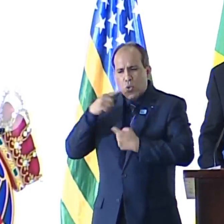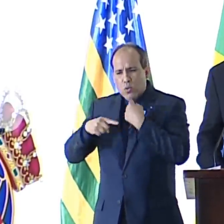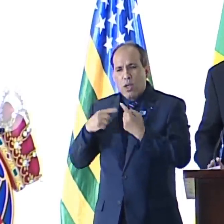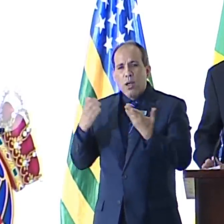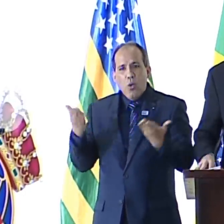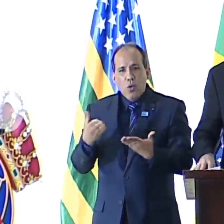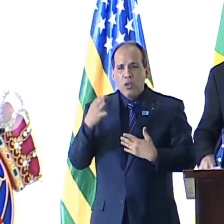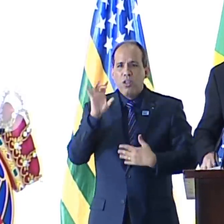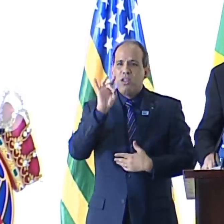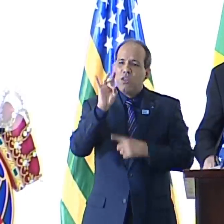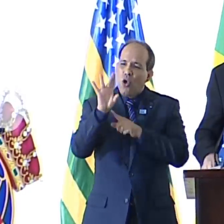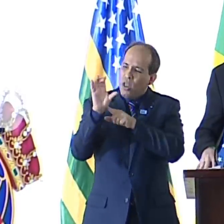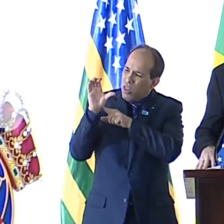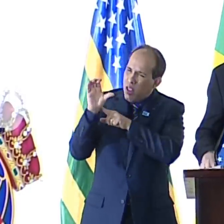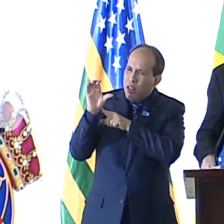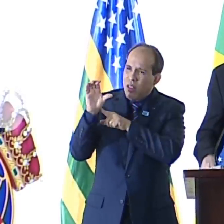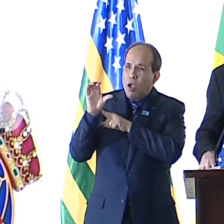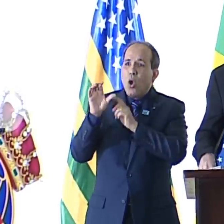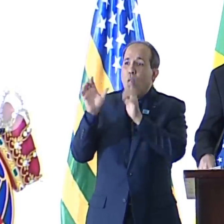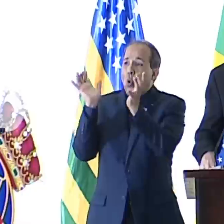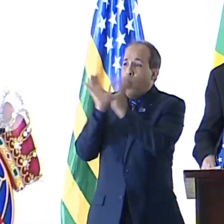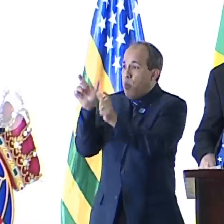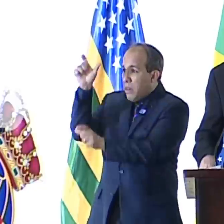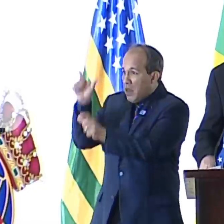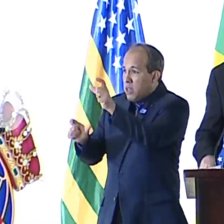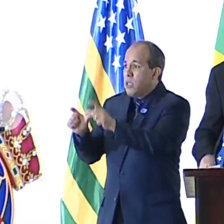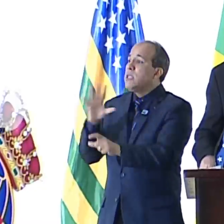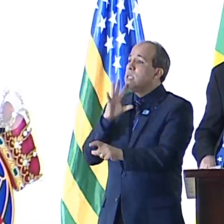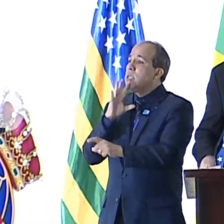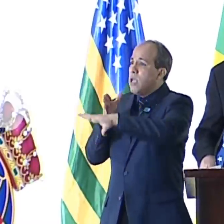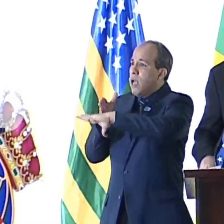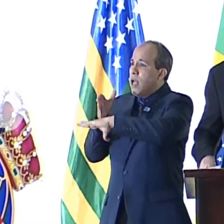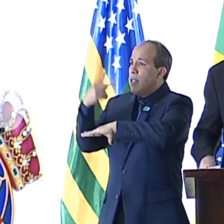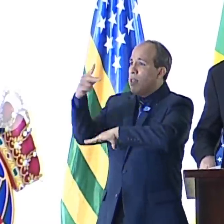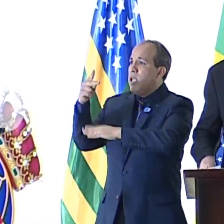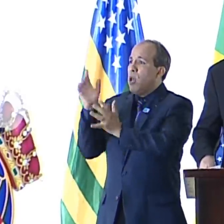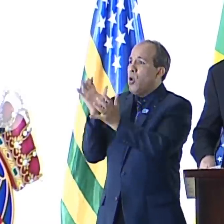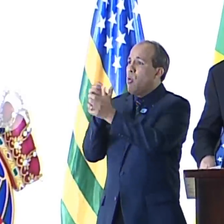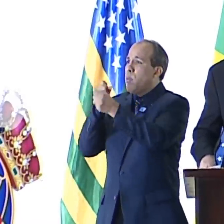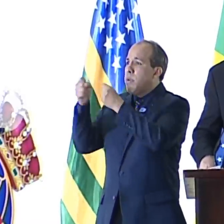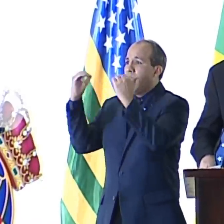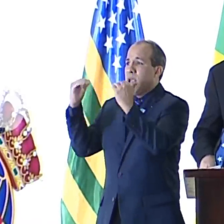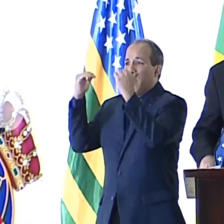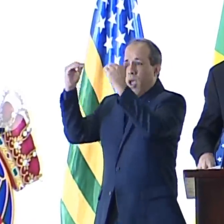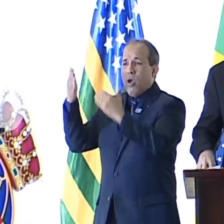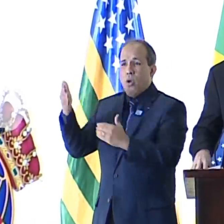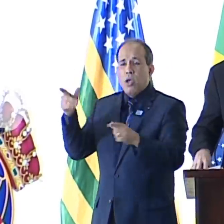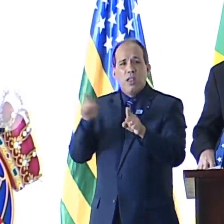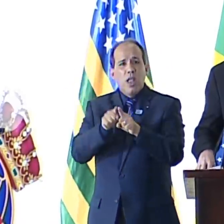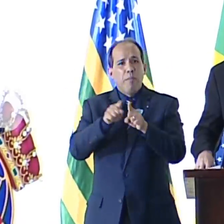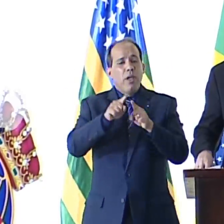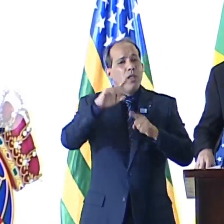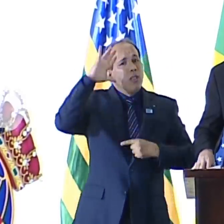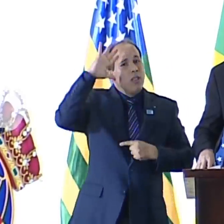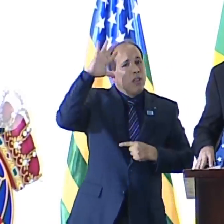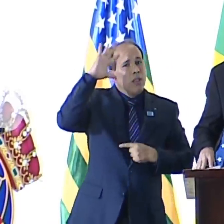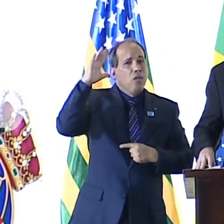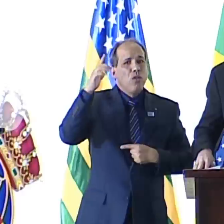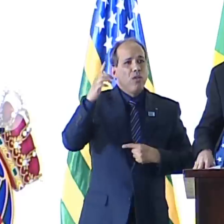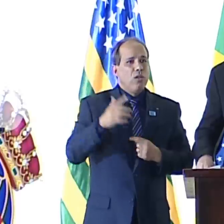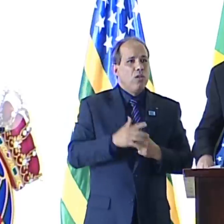ciência é simplesmente aquilo que é dito pelos cientistas que têm acesso à grande mídia. Não mais são as teorias que resistem ao teste